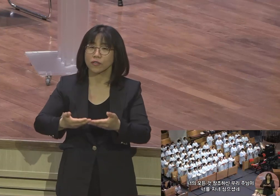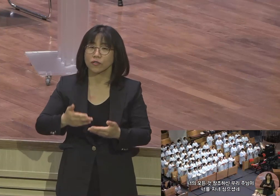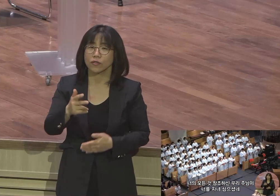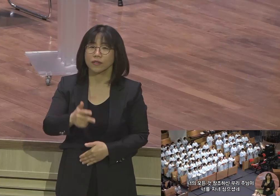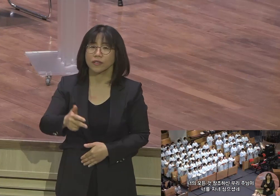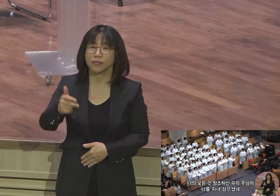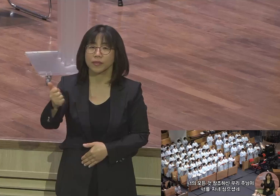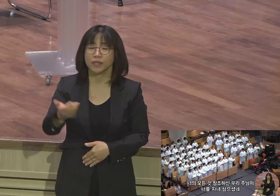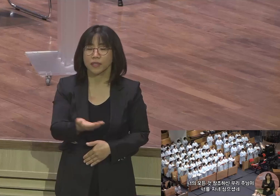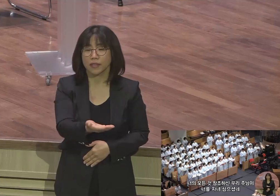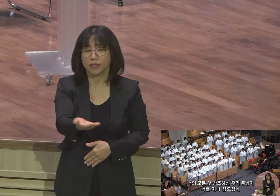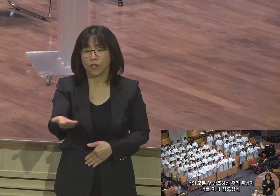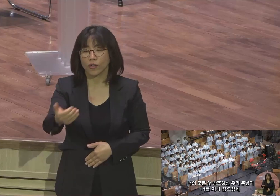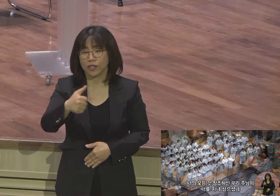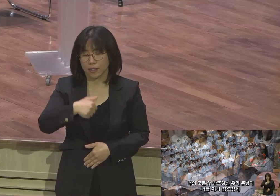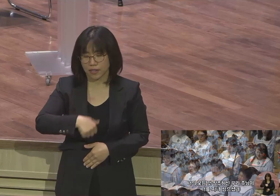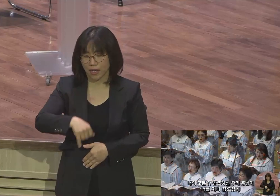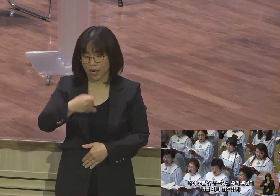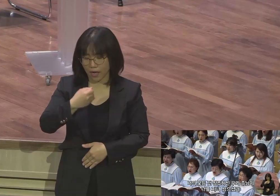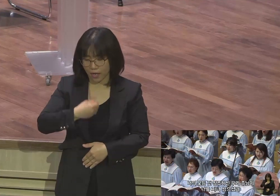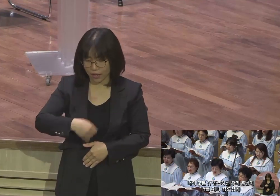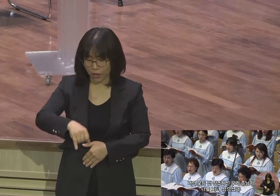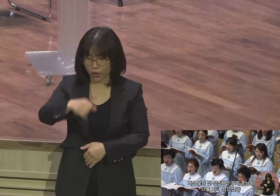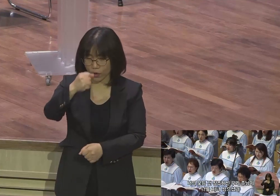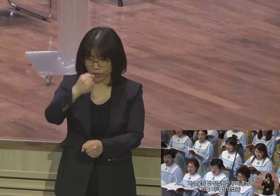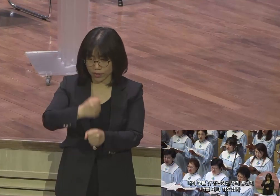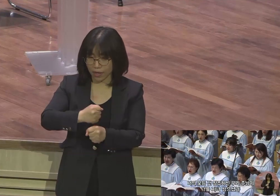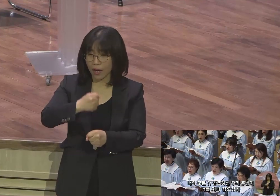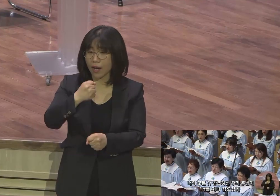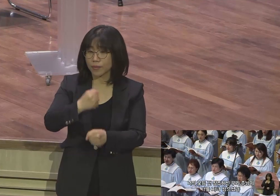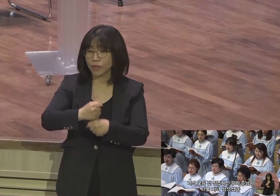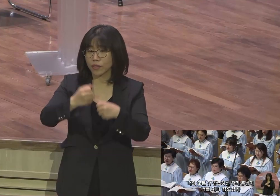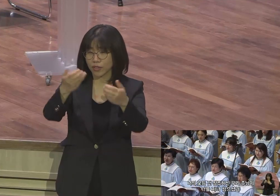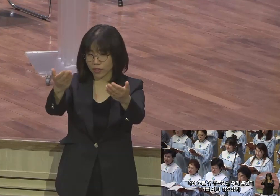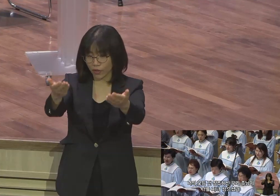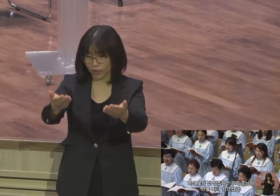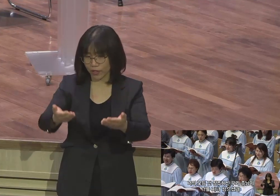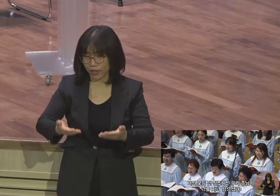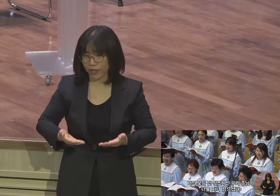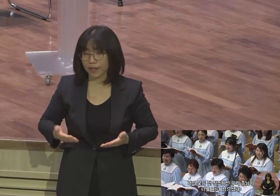주님이 너를 찾아오셨네